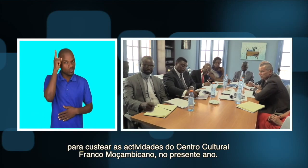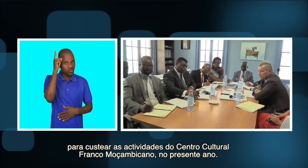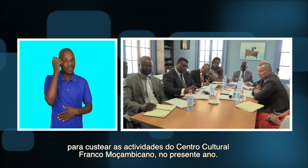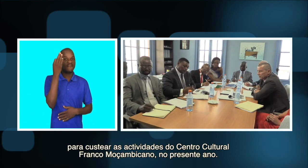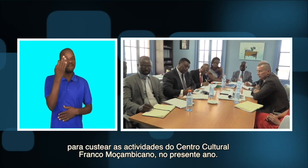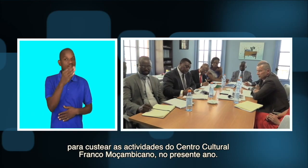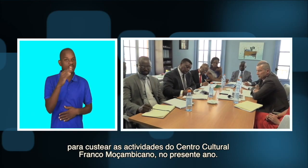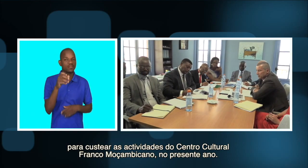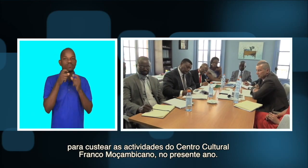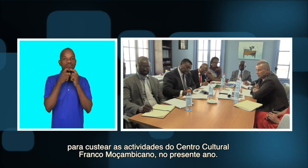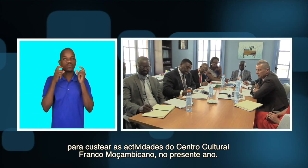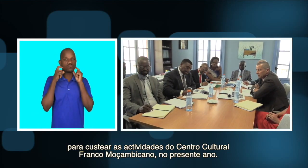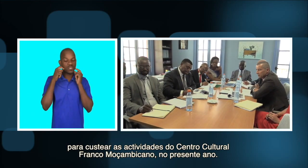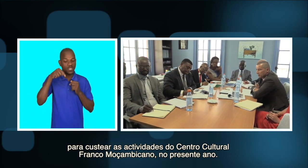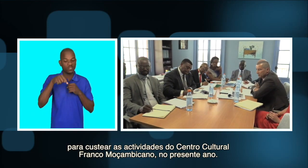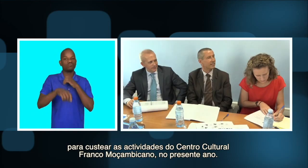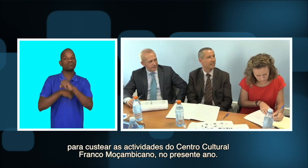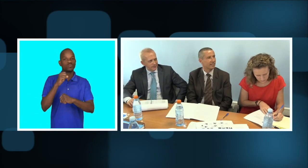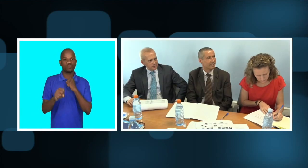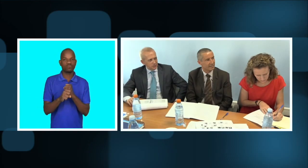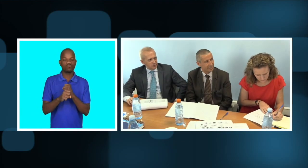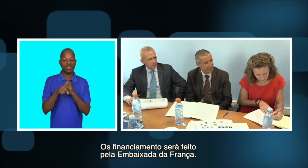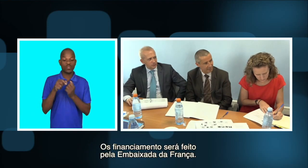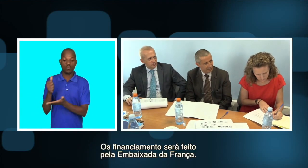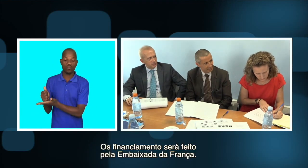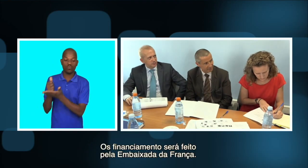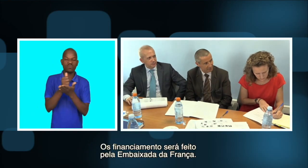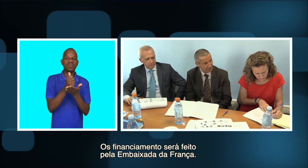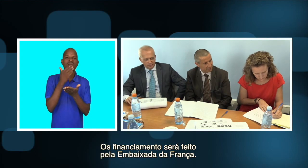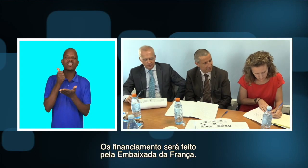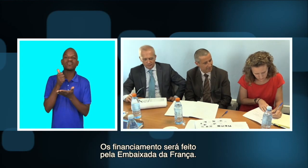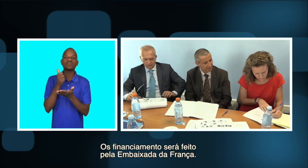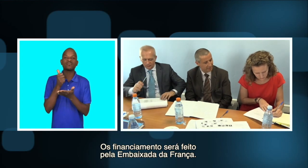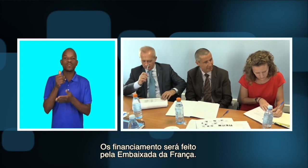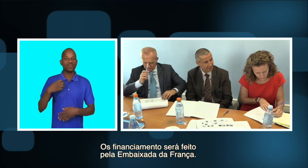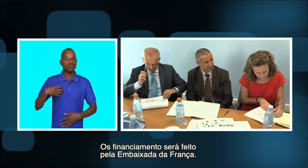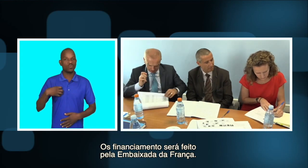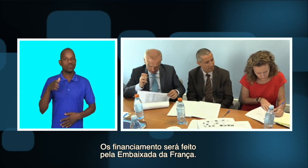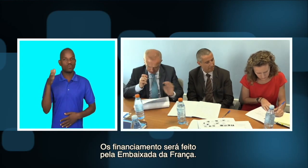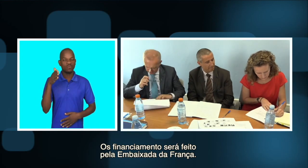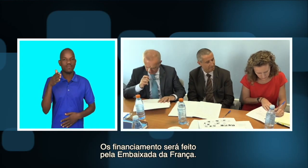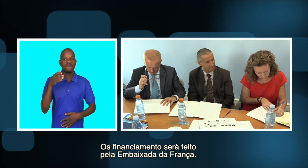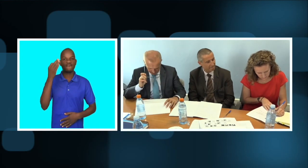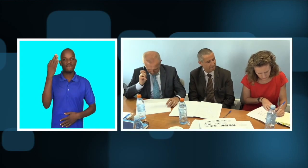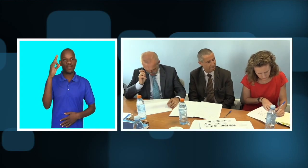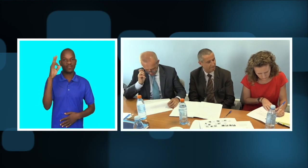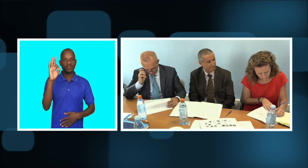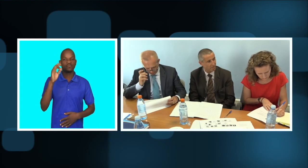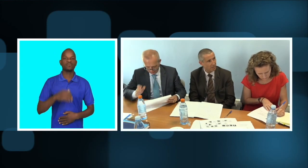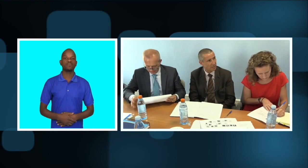Centro Cultural Franco-Moçambicano no presente ano. O financiamento será feito pela Embaixada da França.